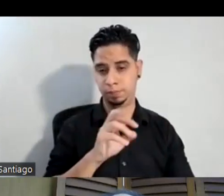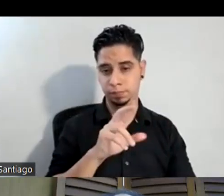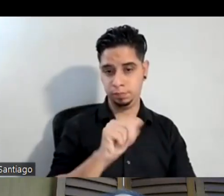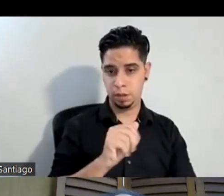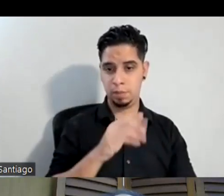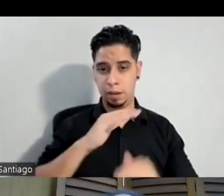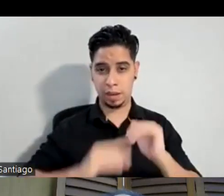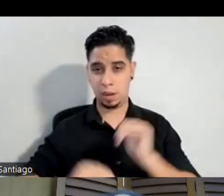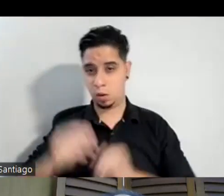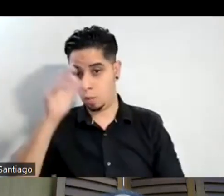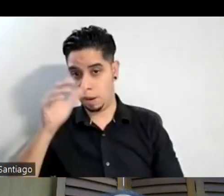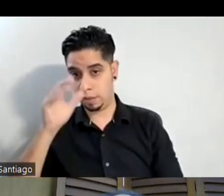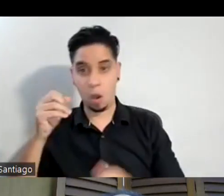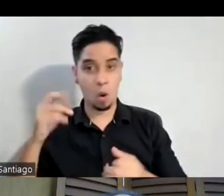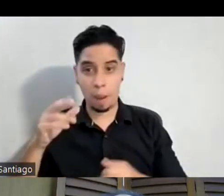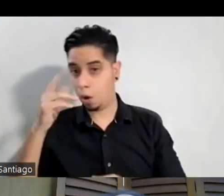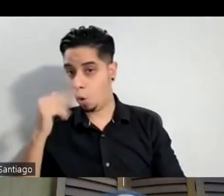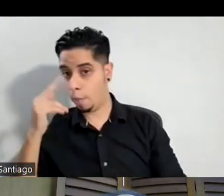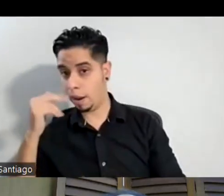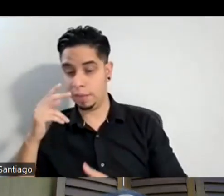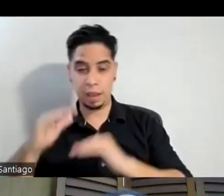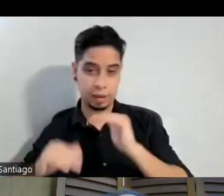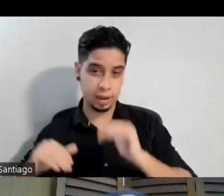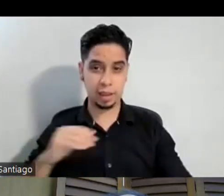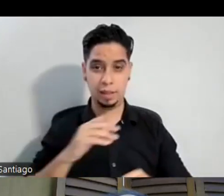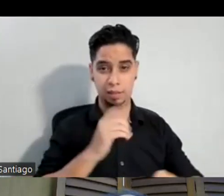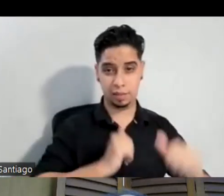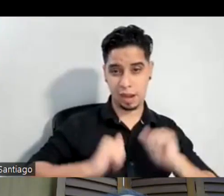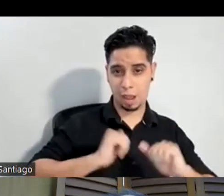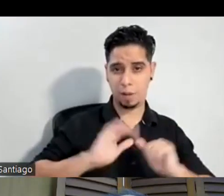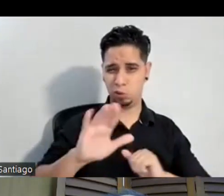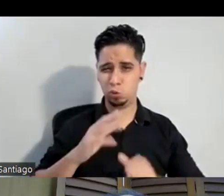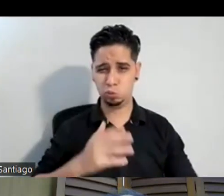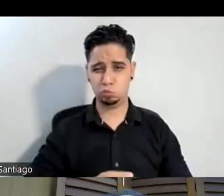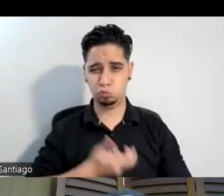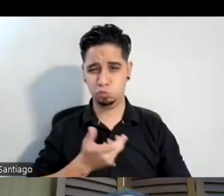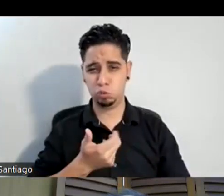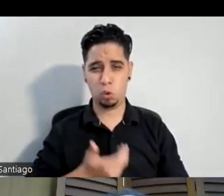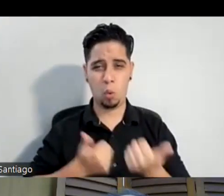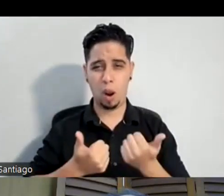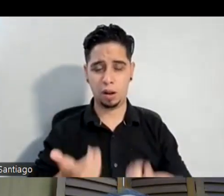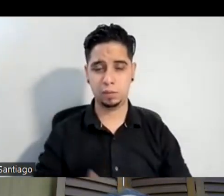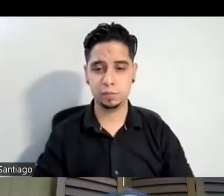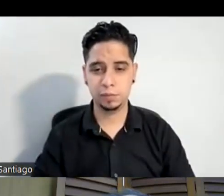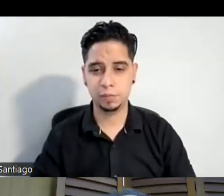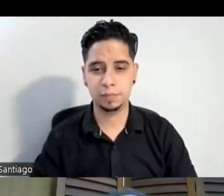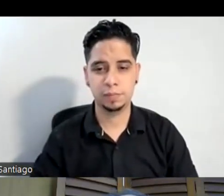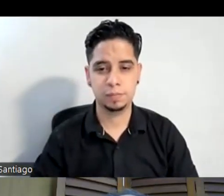o no sé ¿cuál es tu tu sentido? mira cuando era más jovencita